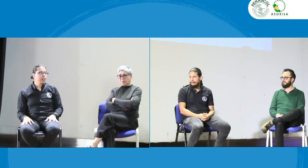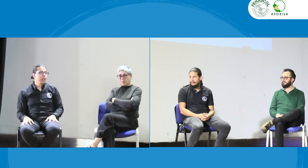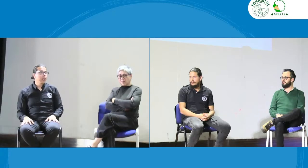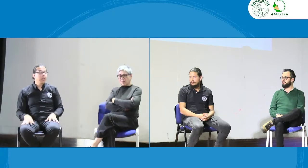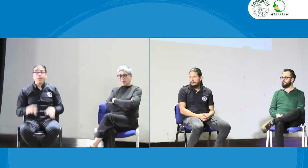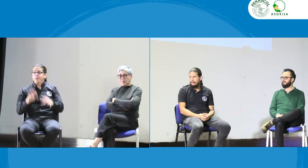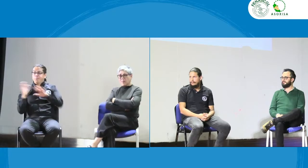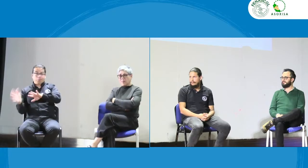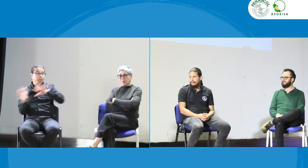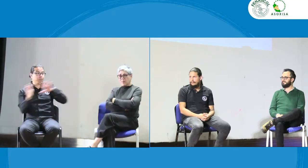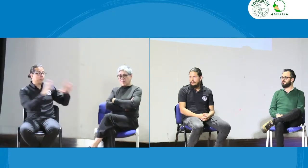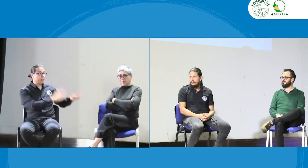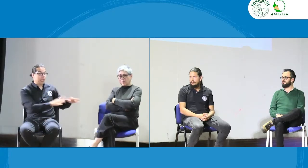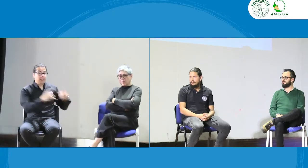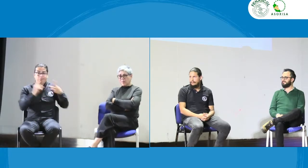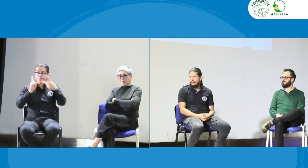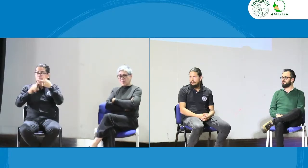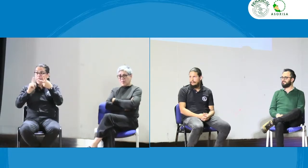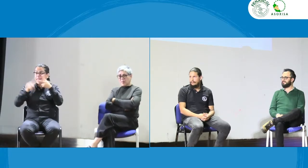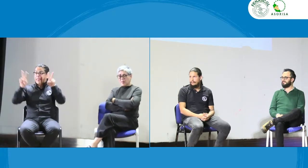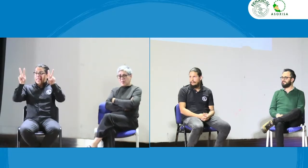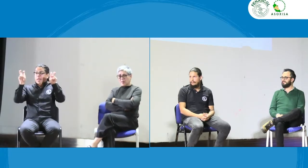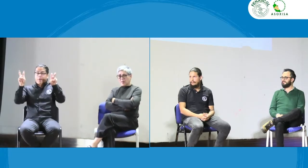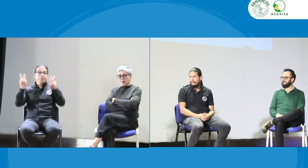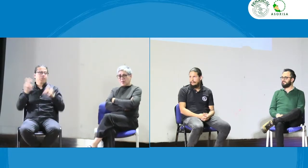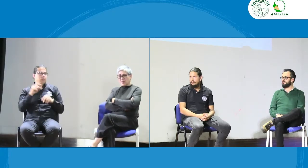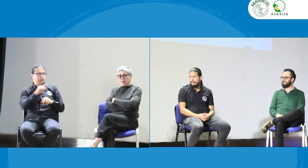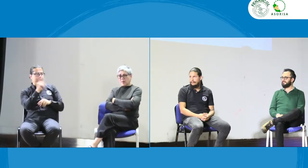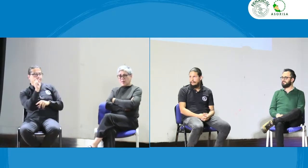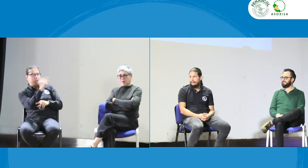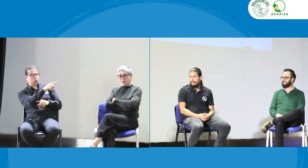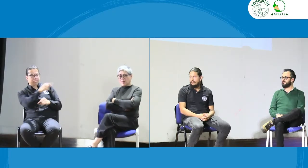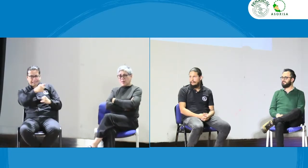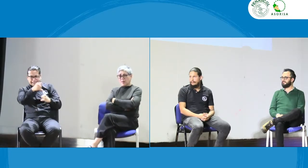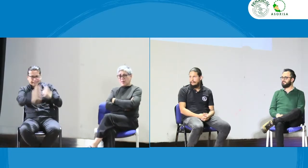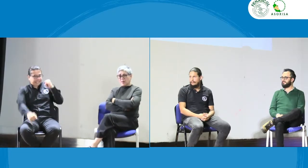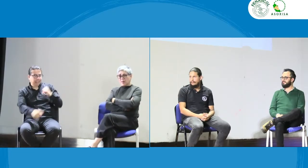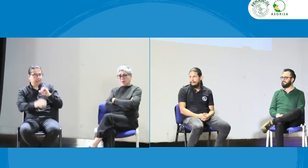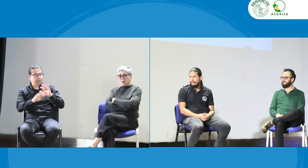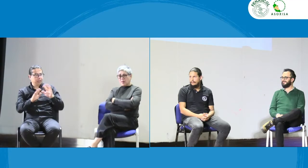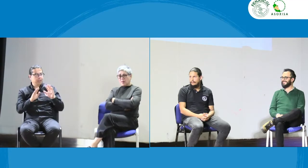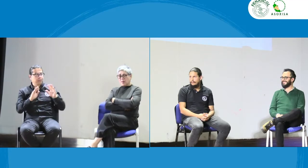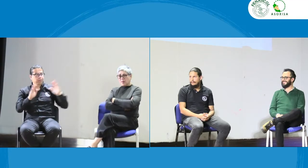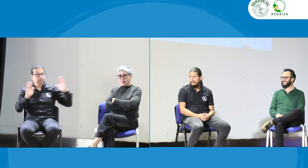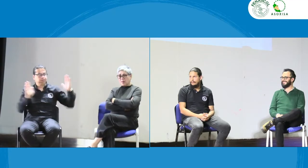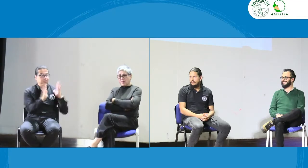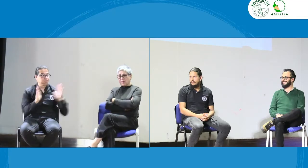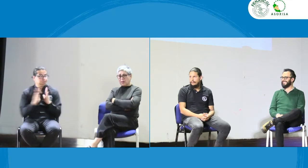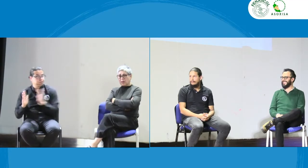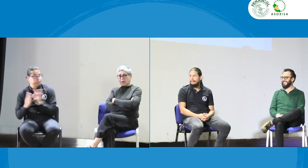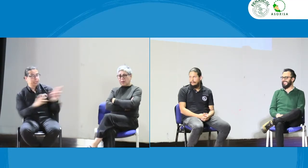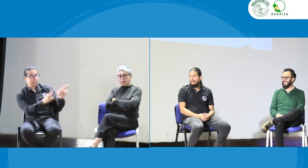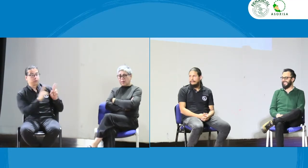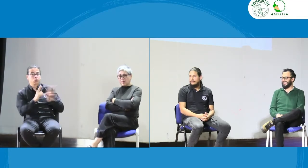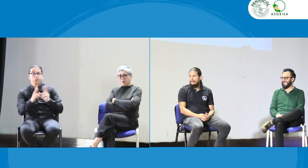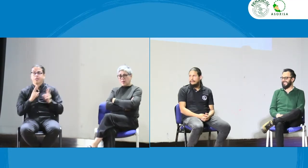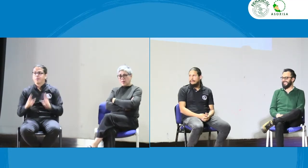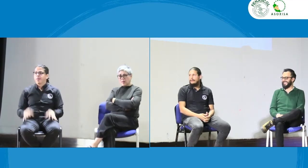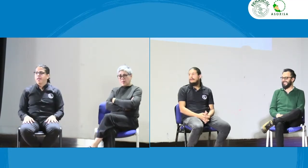tener claridad en eso. Quisiera hacer la segunda pregunta y quisiera apoyar para cerrar y ojalá concluir que sus